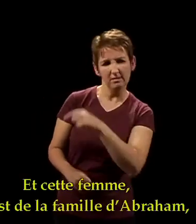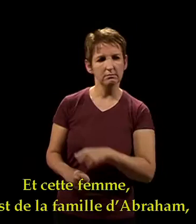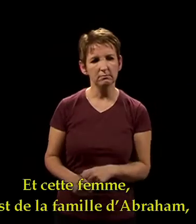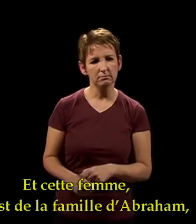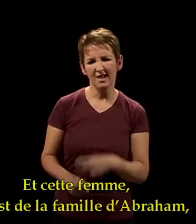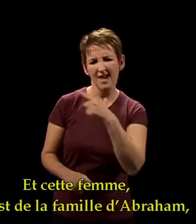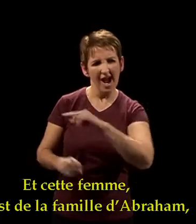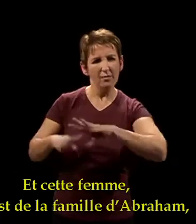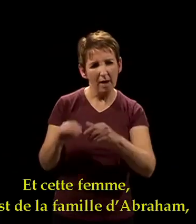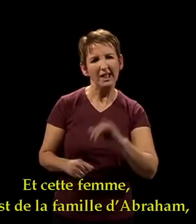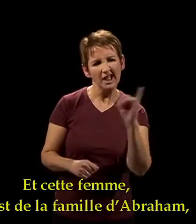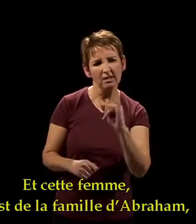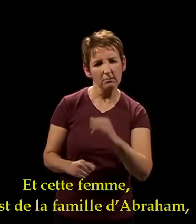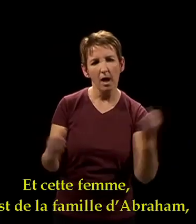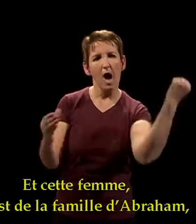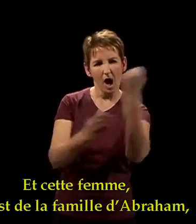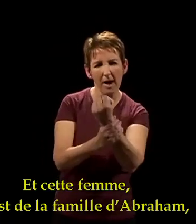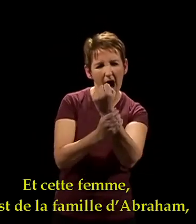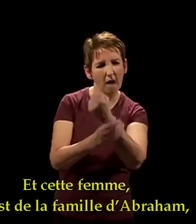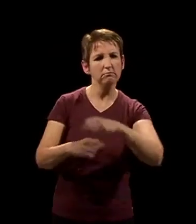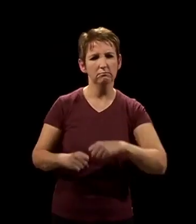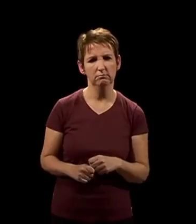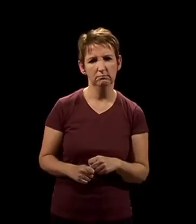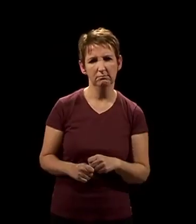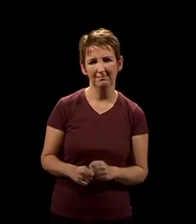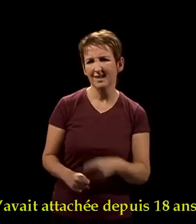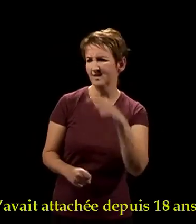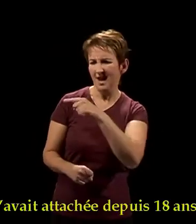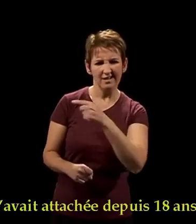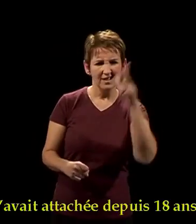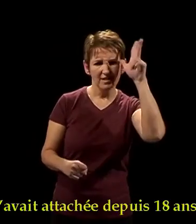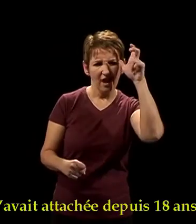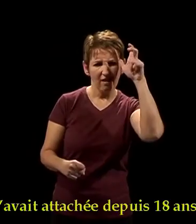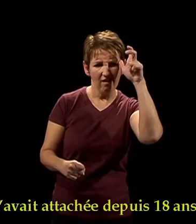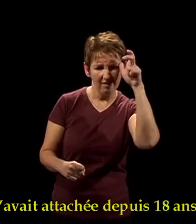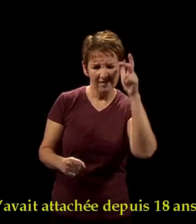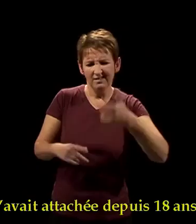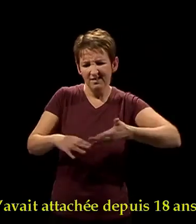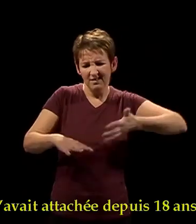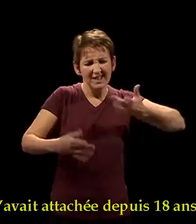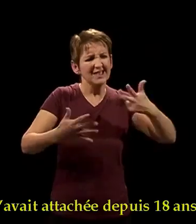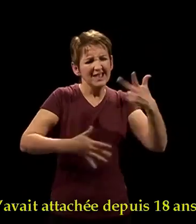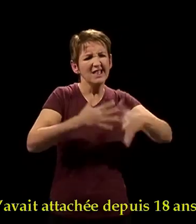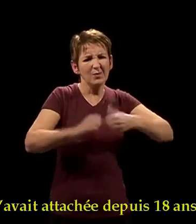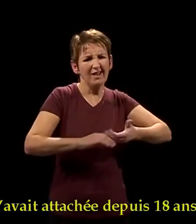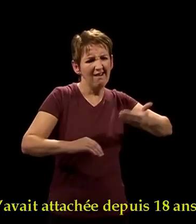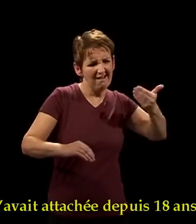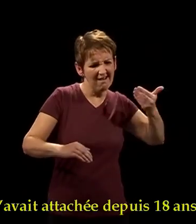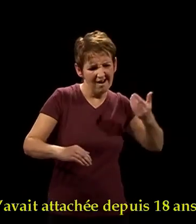Et cette femme, qui est de la famille d'Abraham, Satan l'avait attachée depuis dix